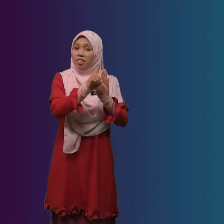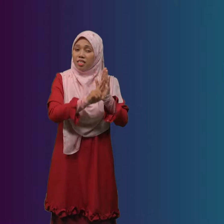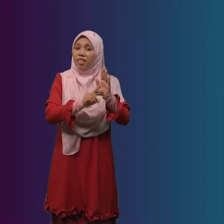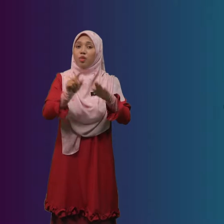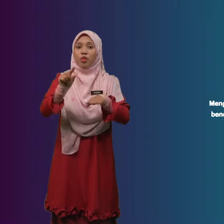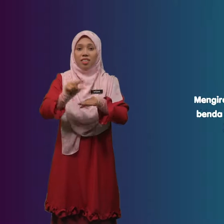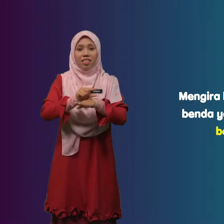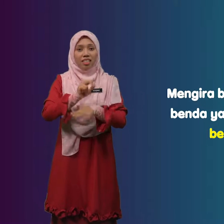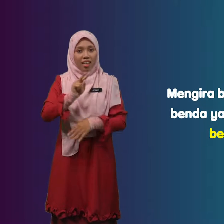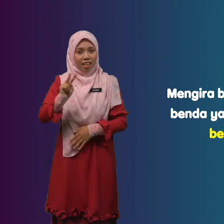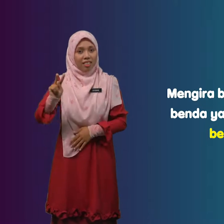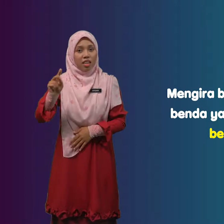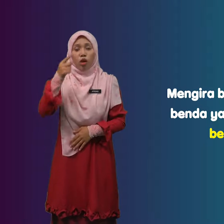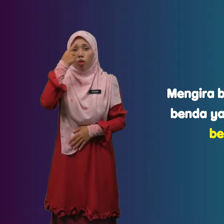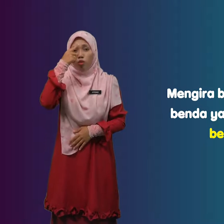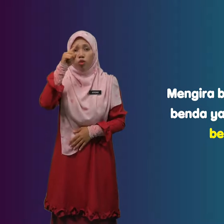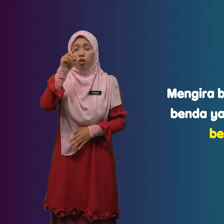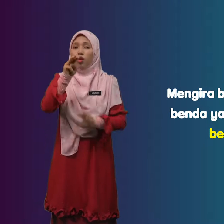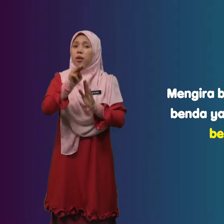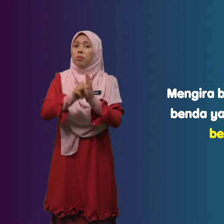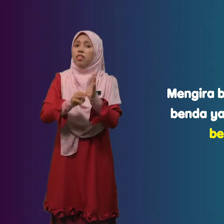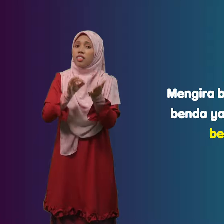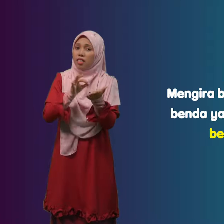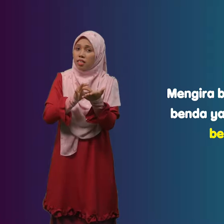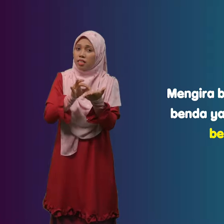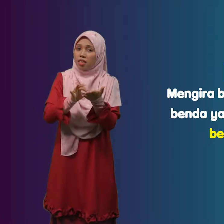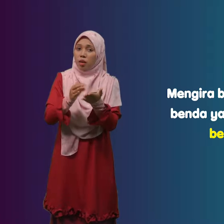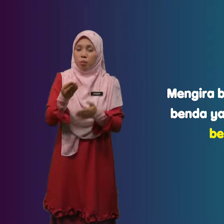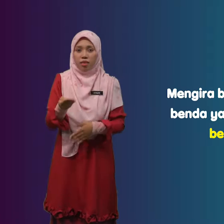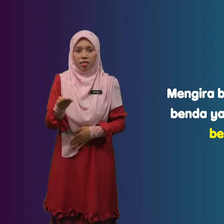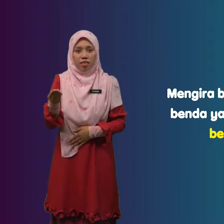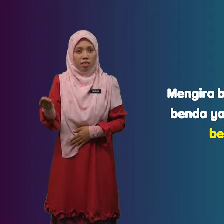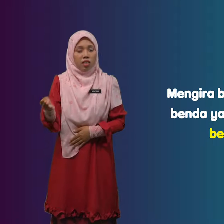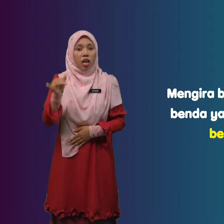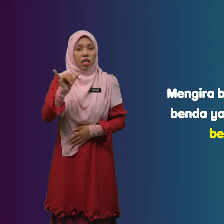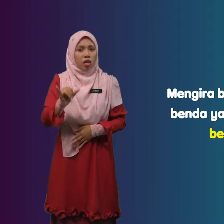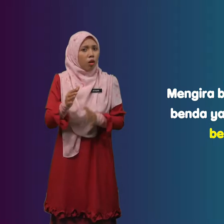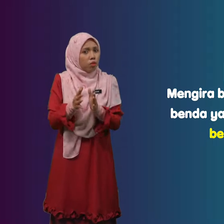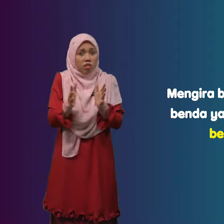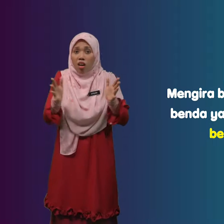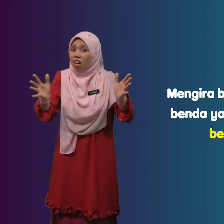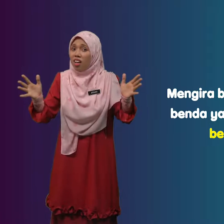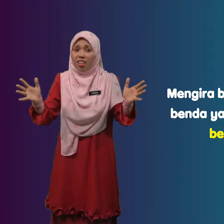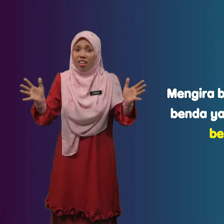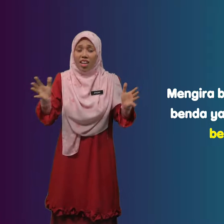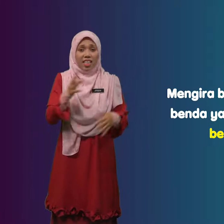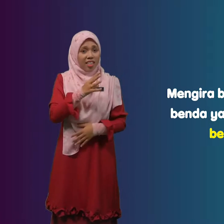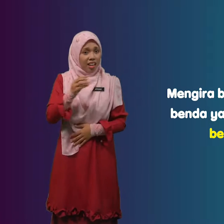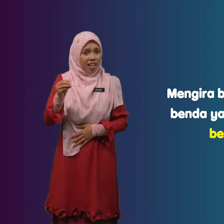Digunakan Untuk Mengira Benda Yang Besar Dan